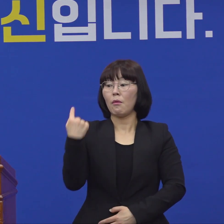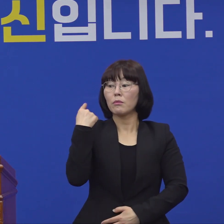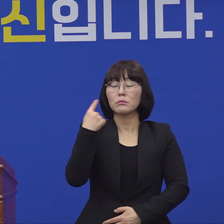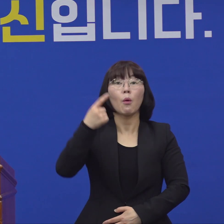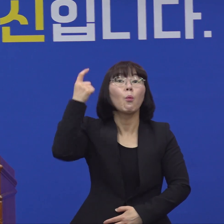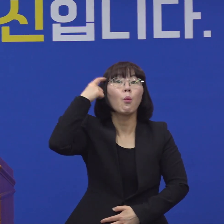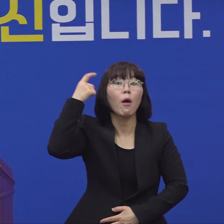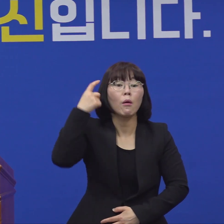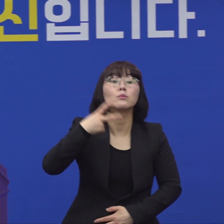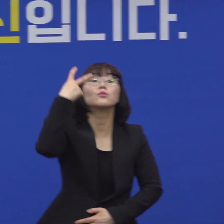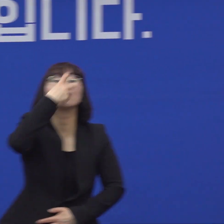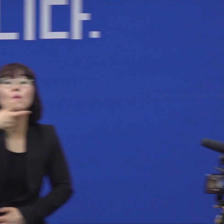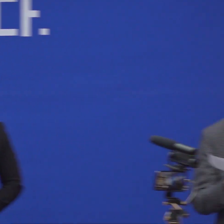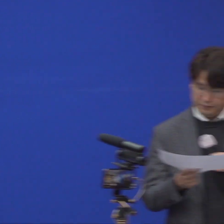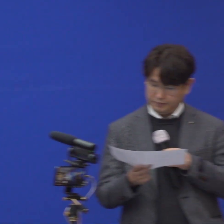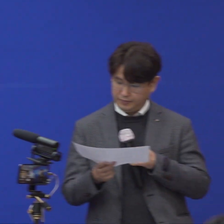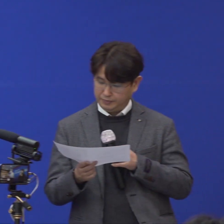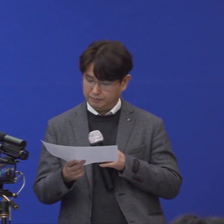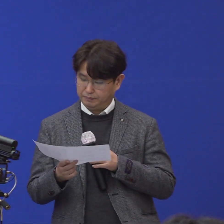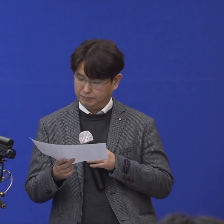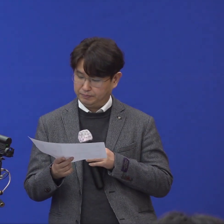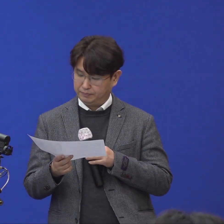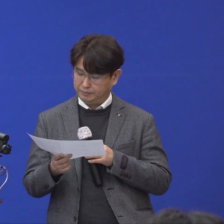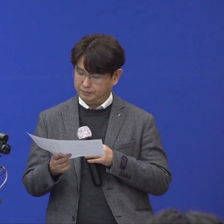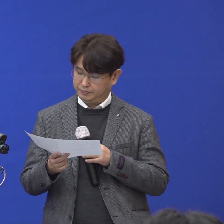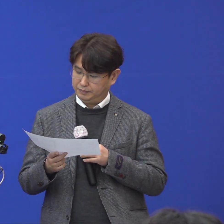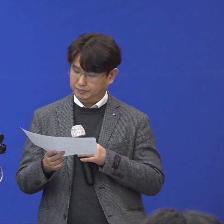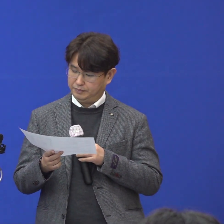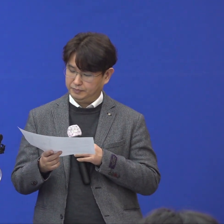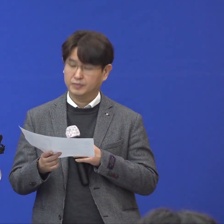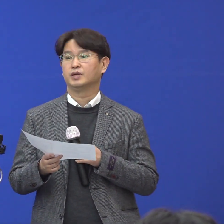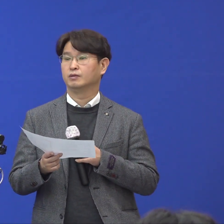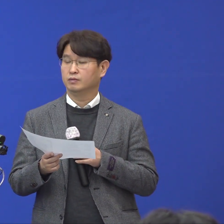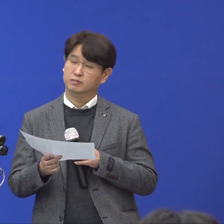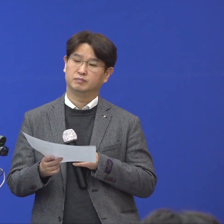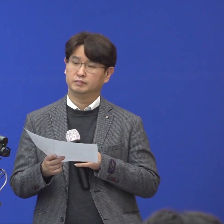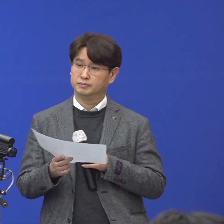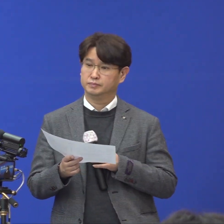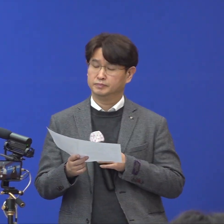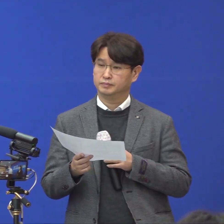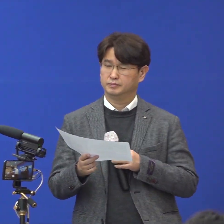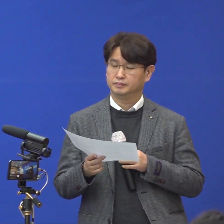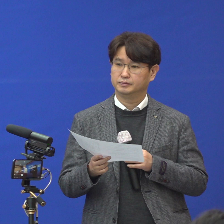들어갔는지 그 과정을 좀 더 잘 알고 싶습니다. 그리고 또 다른 질문은